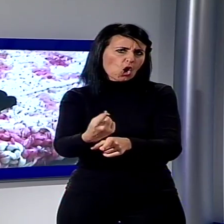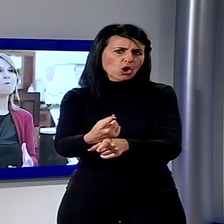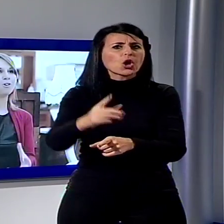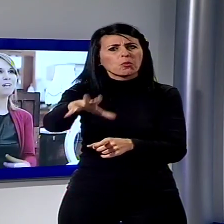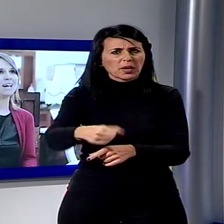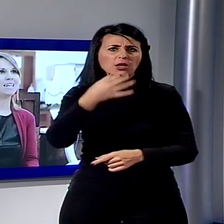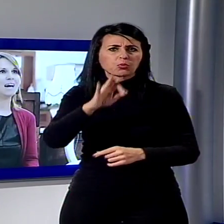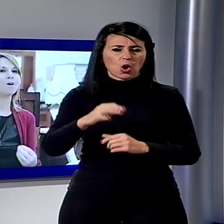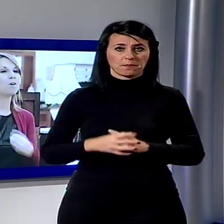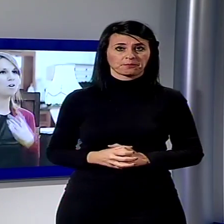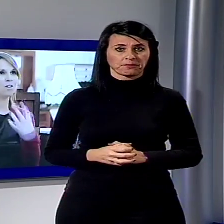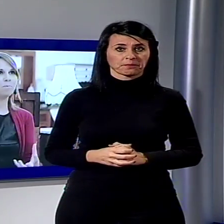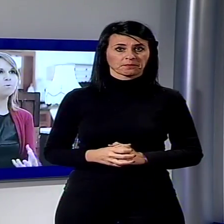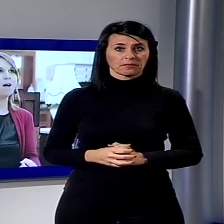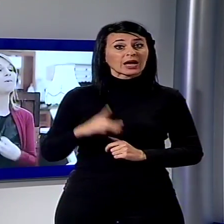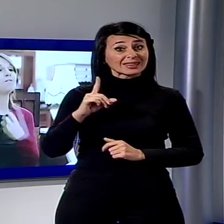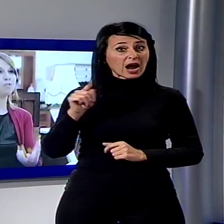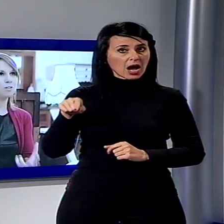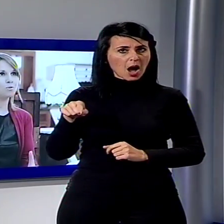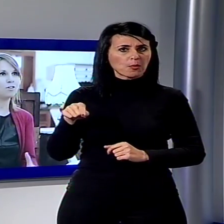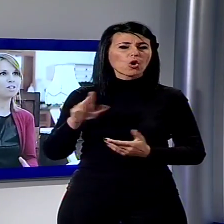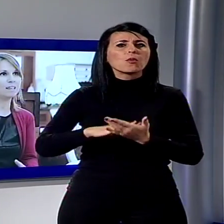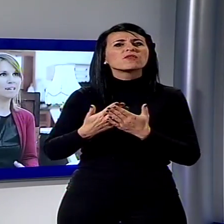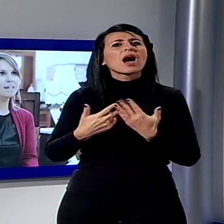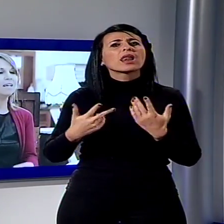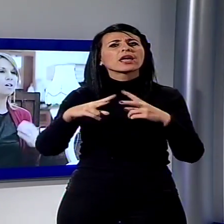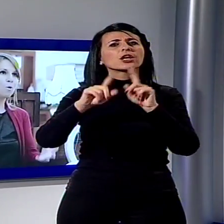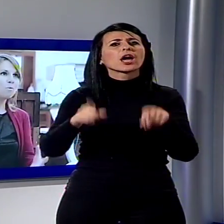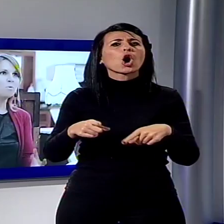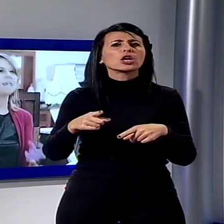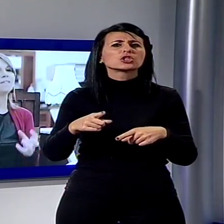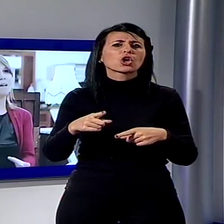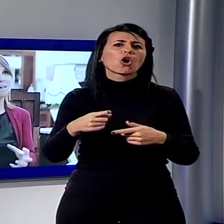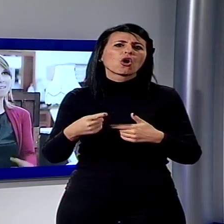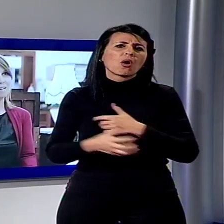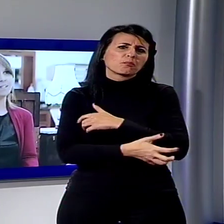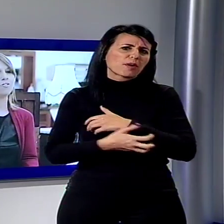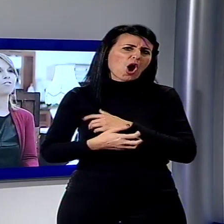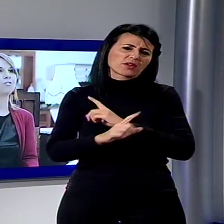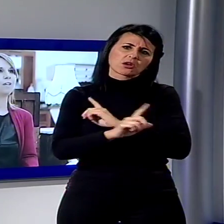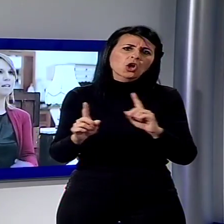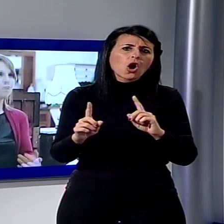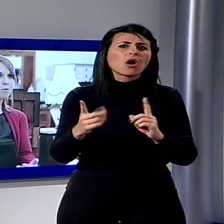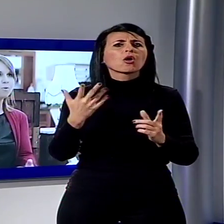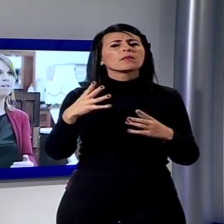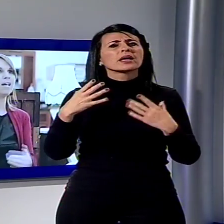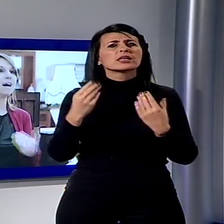emporio della carità, è qualcosa di più, è una visione sulla città. I comuni, insieme alle aziende di gestione dei rifiuti, alle